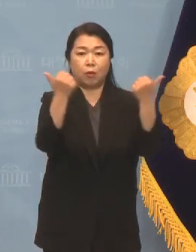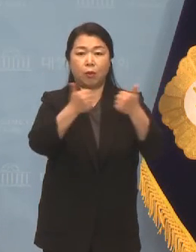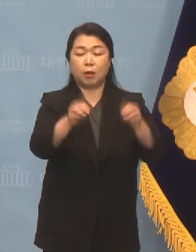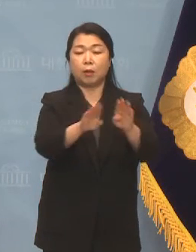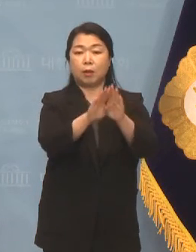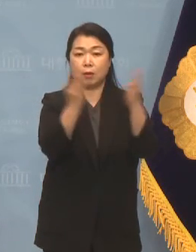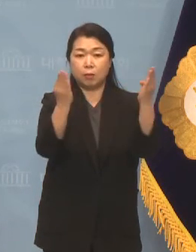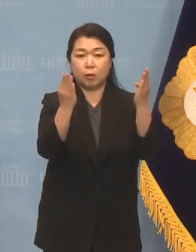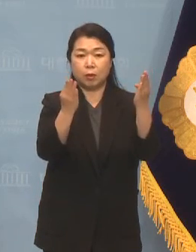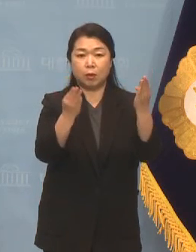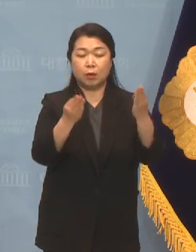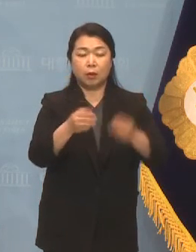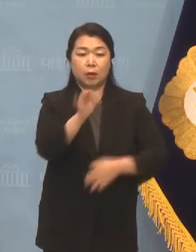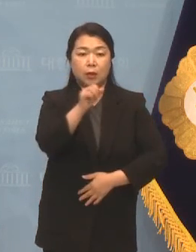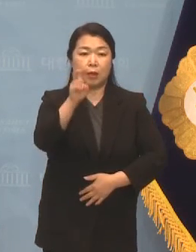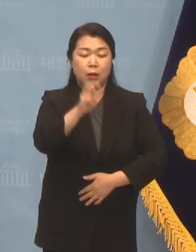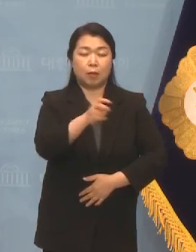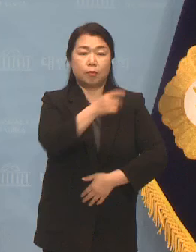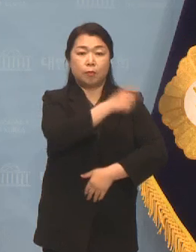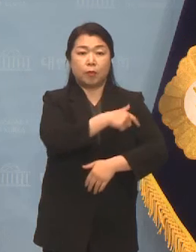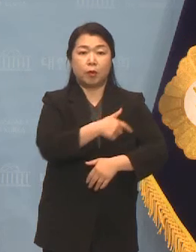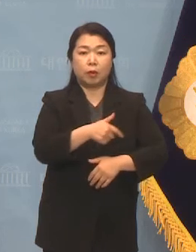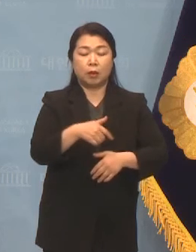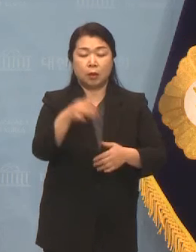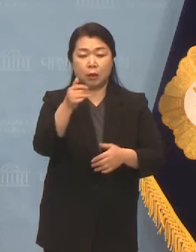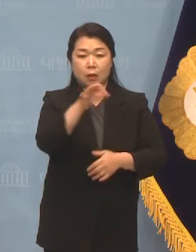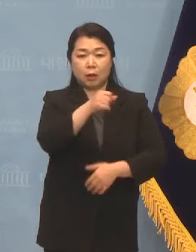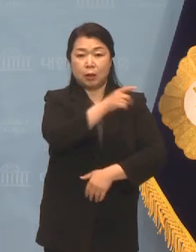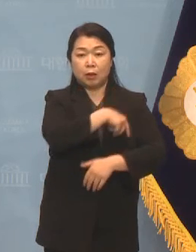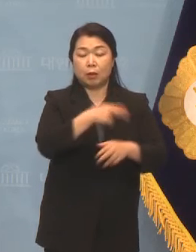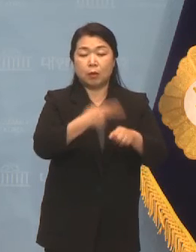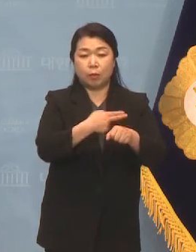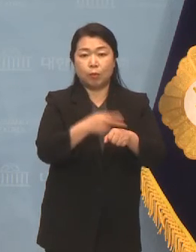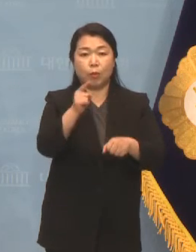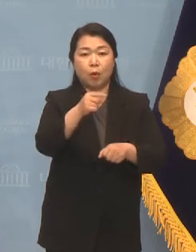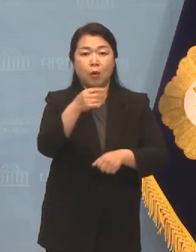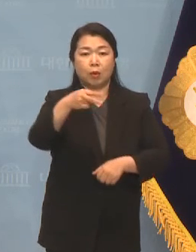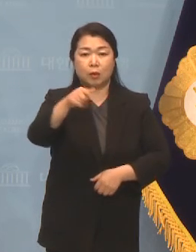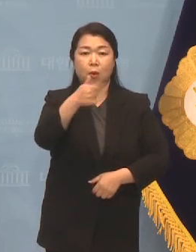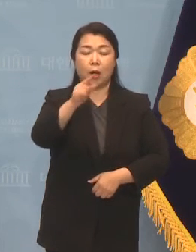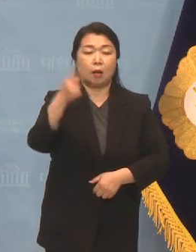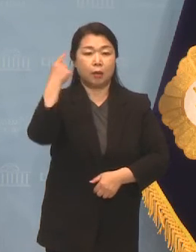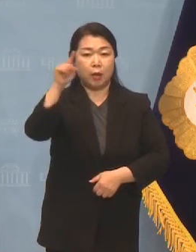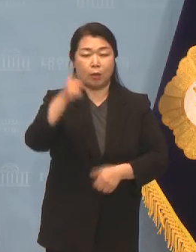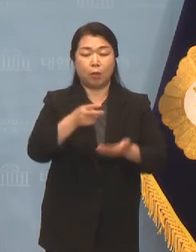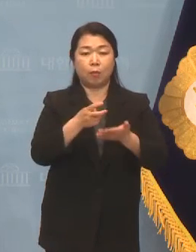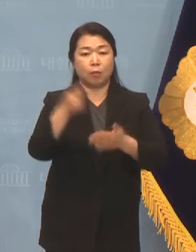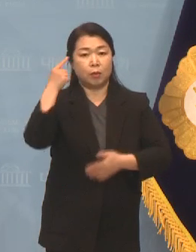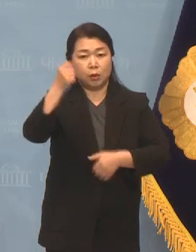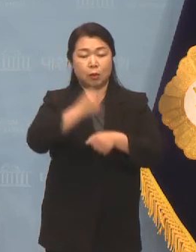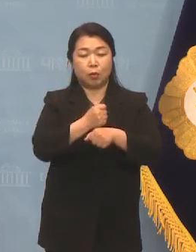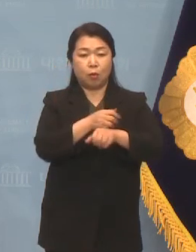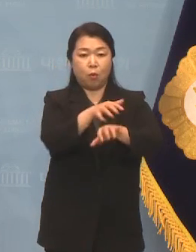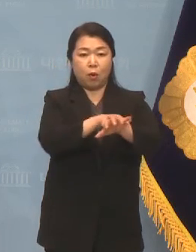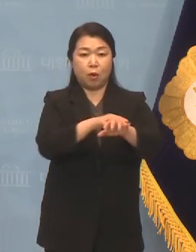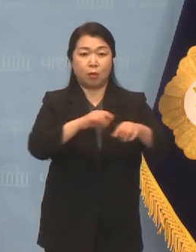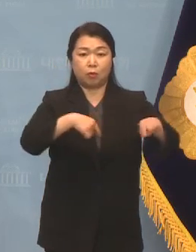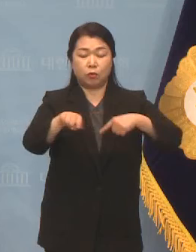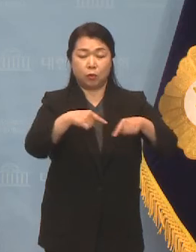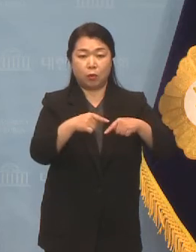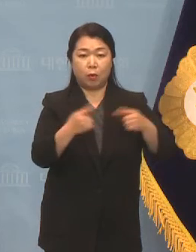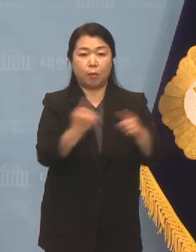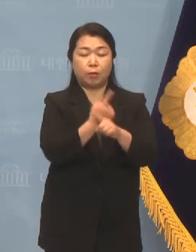임지봉 위원 서강대학교 법학전문대학원 교수인데요 의 발제로 권력구조 개편을 논의할 예정입니다.